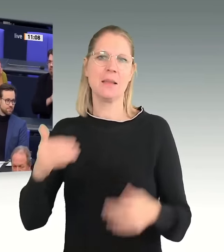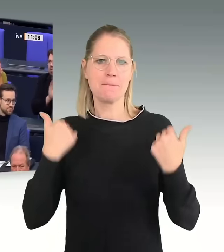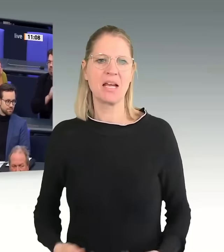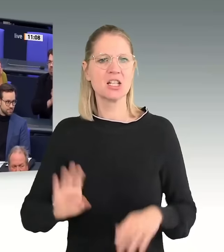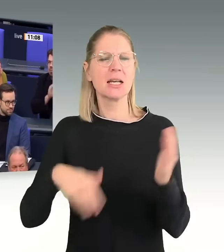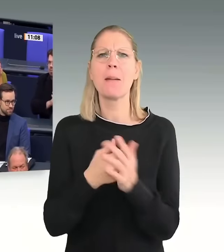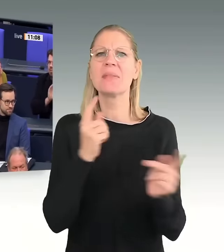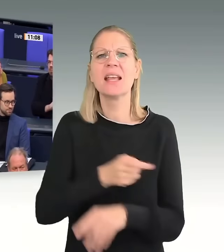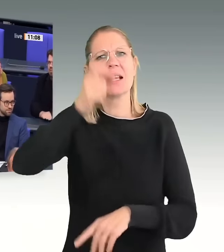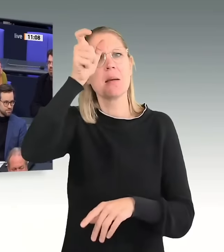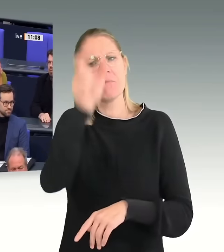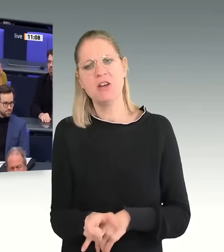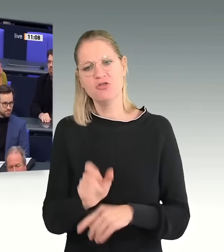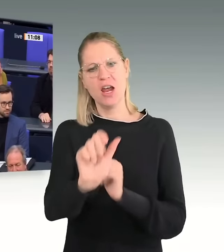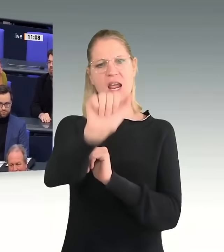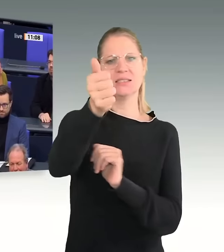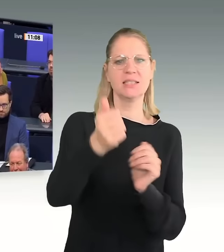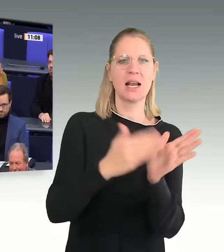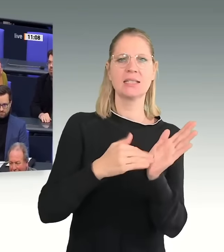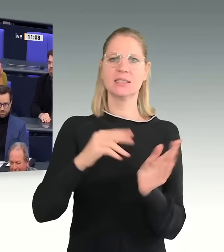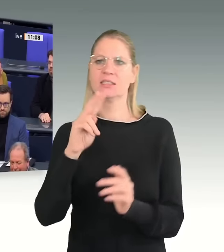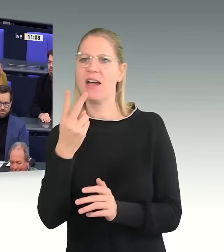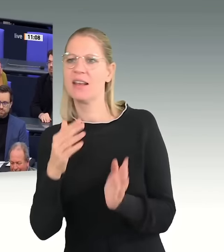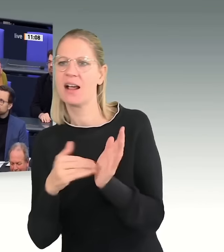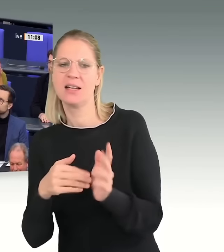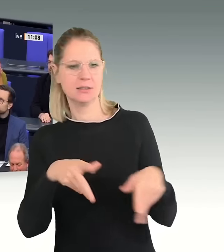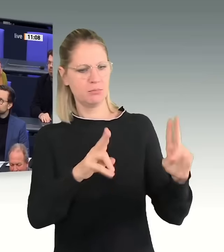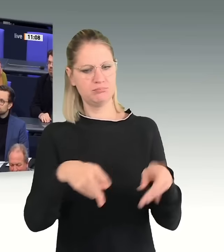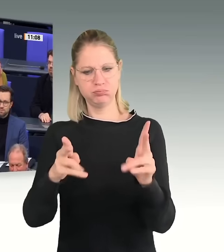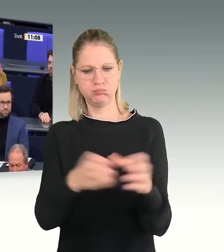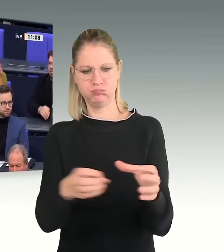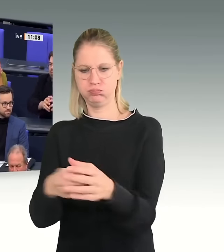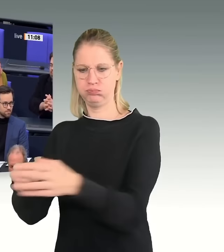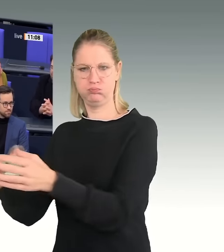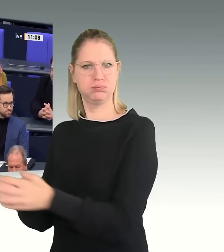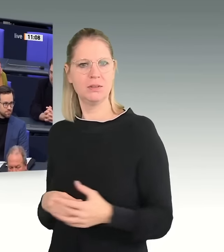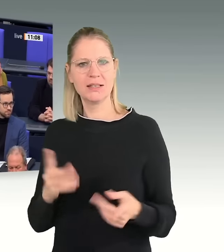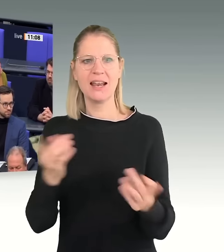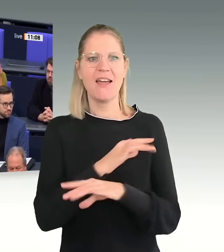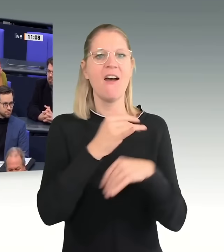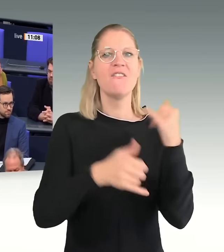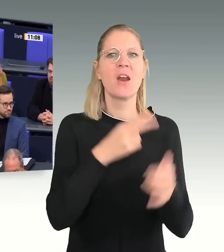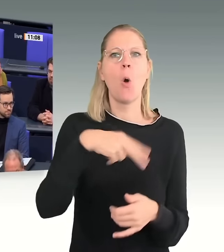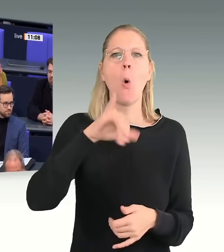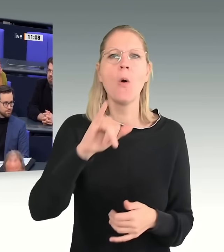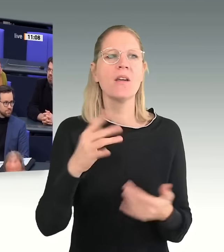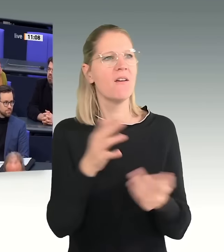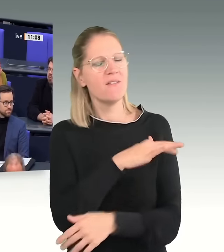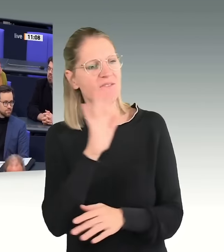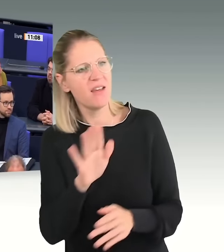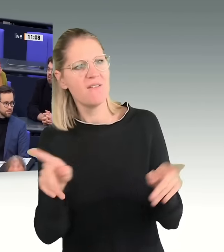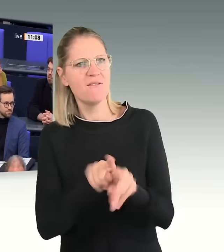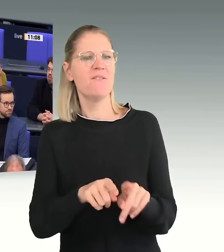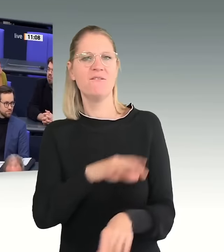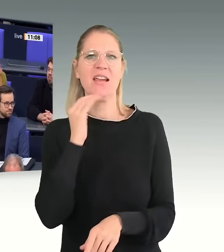zweiter und dritter Klasse in diesem Land. Frau Hui ist wie viele in Ihrer Fraktion eine Neofaschistin,